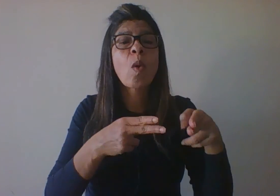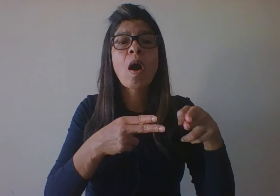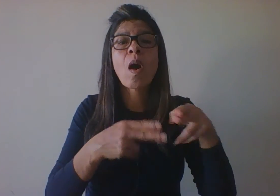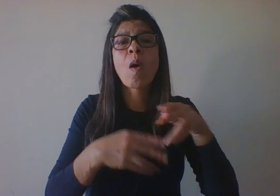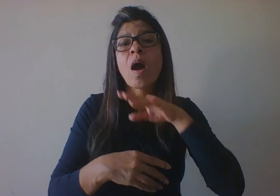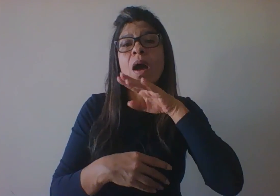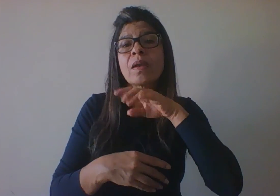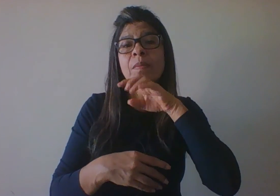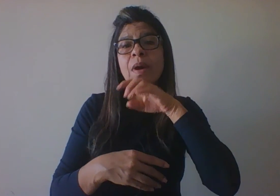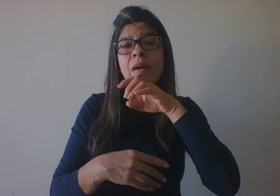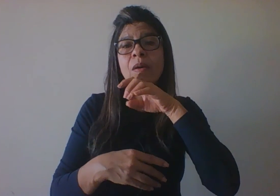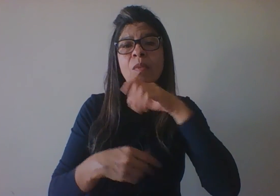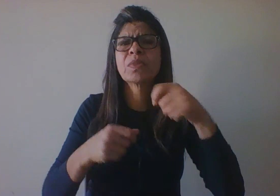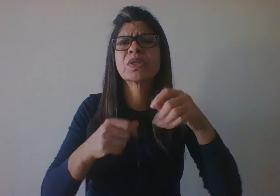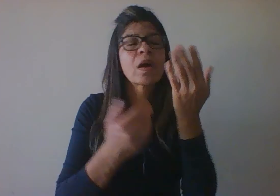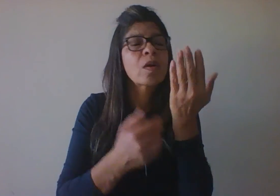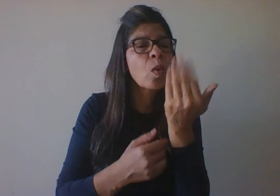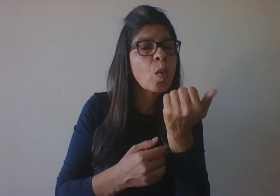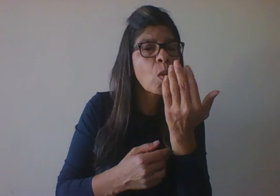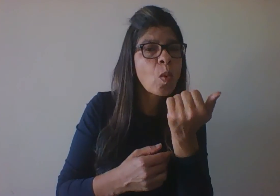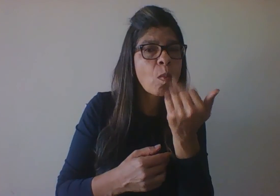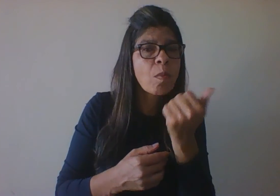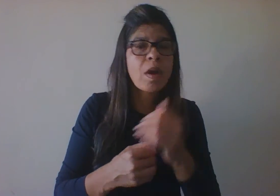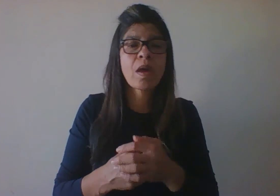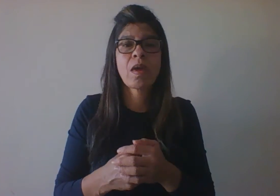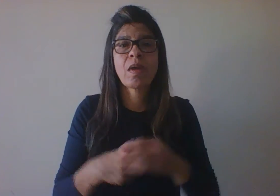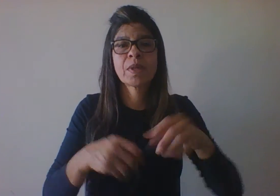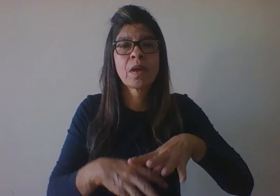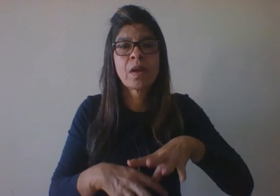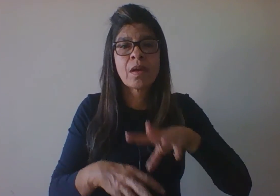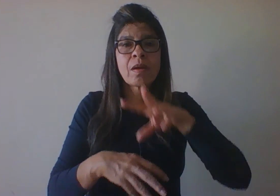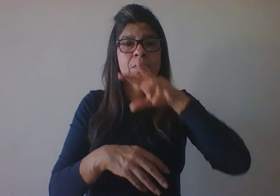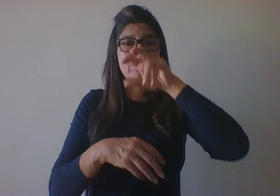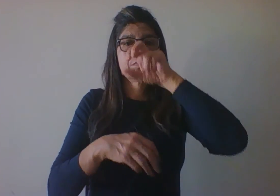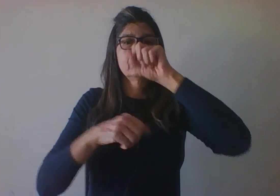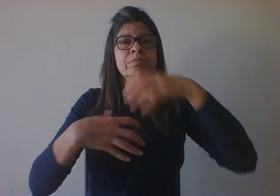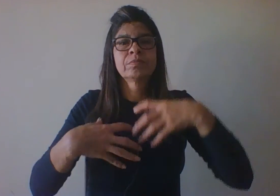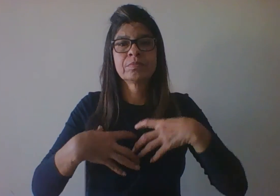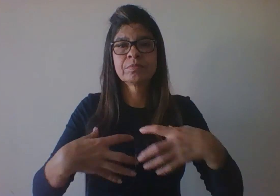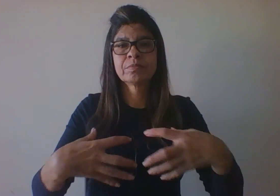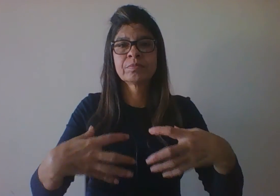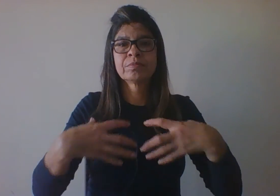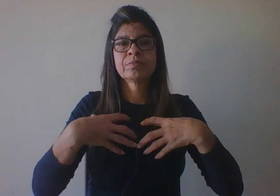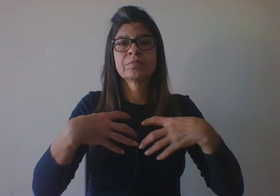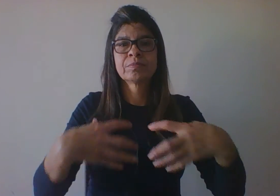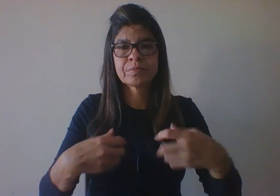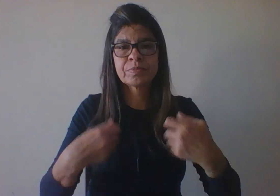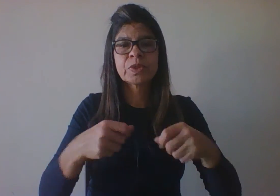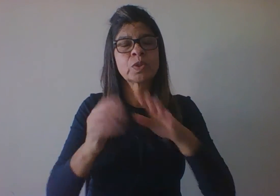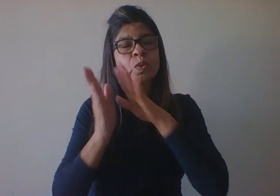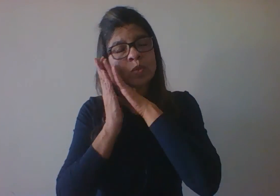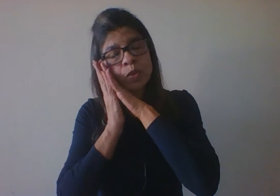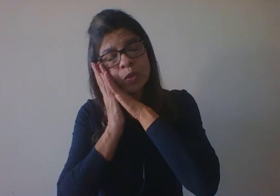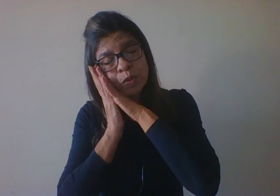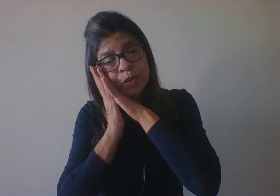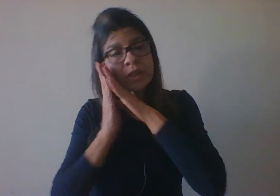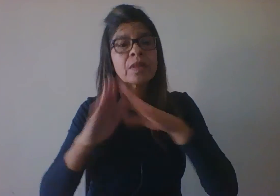alimentar, nós precisamos respirar, nós precisamos dormir, nós precisamos excretar. E isso